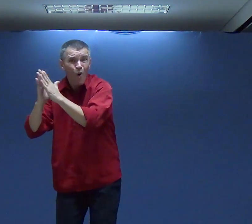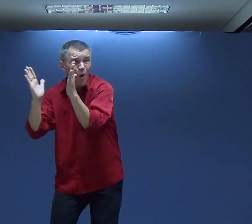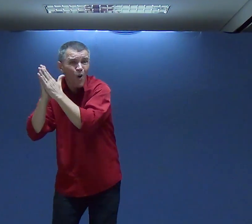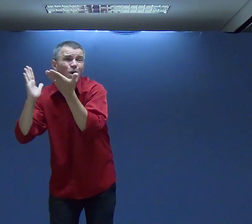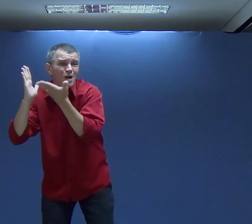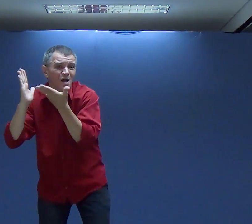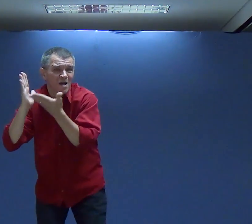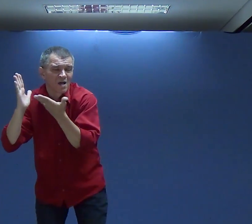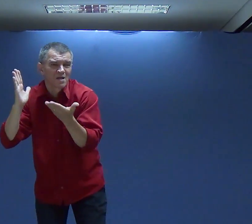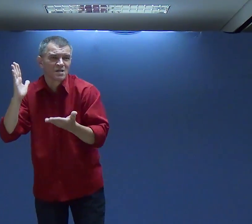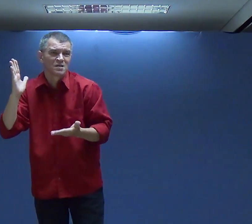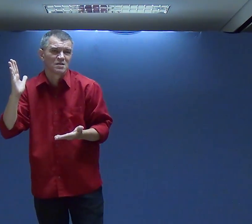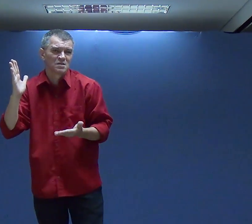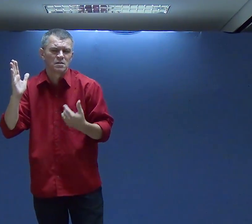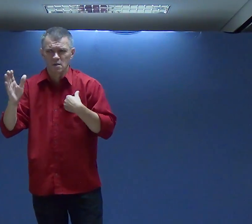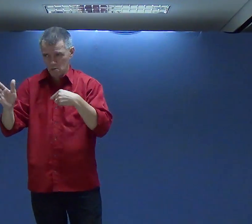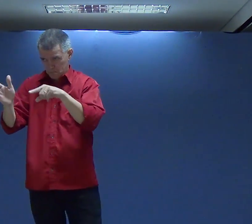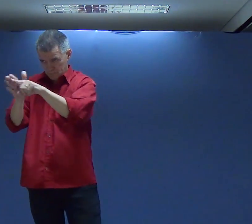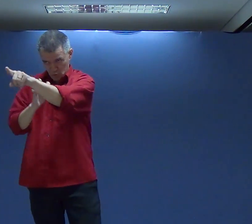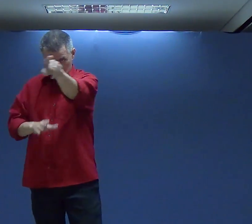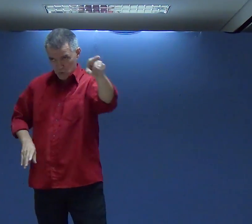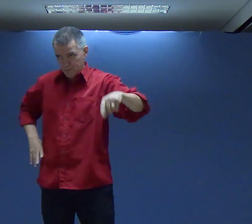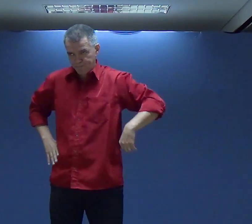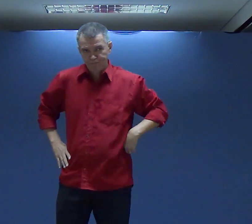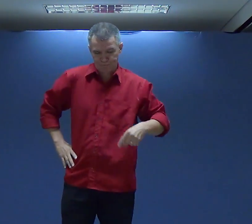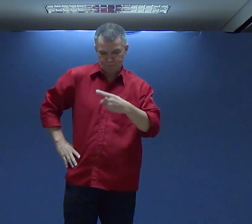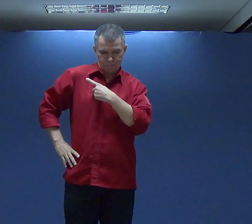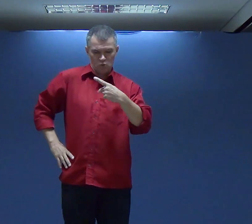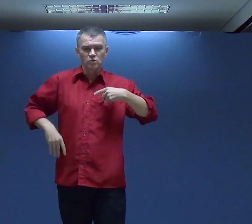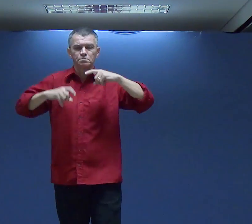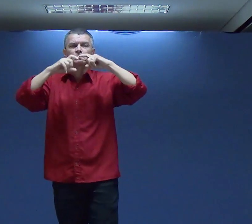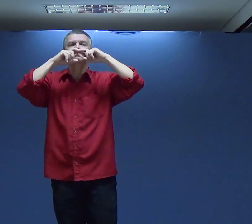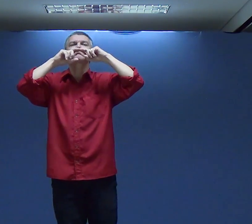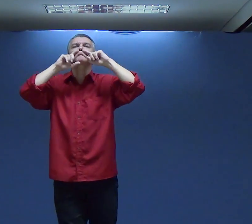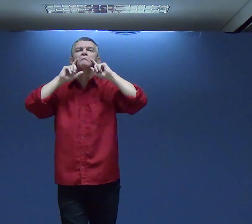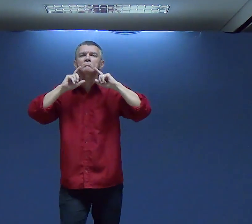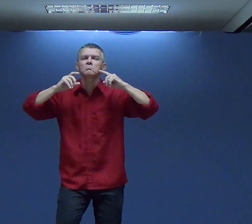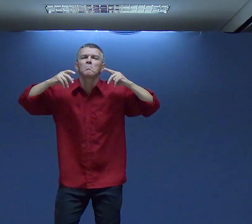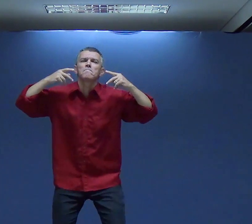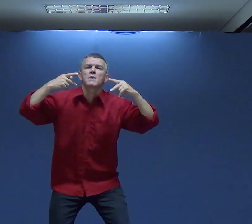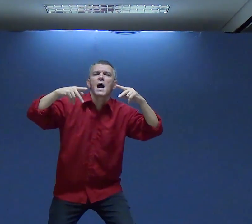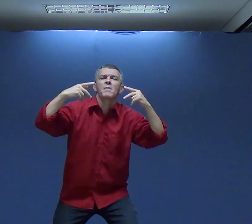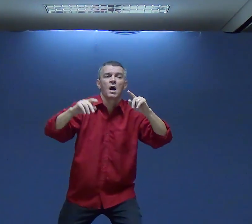Por que? Porque um grupo De pessoas Está orando Deixa eu te perguntar